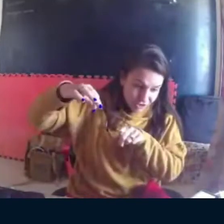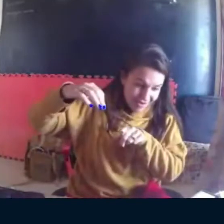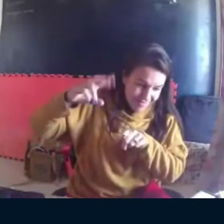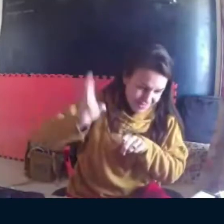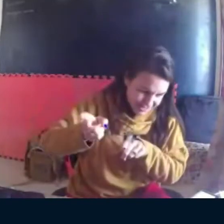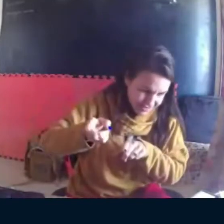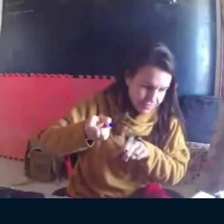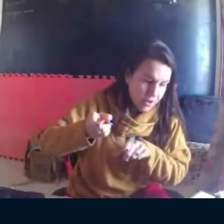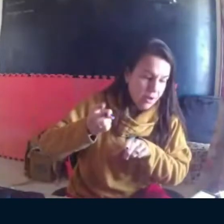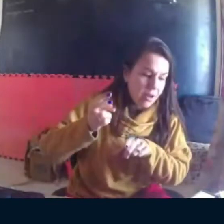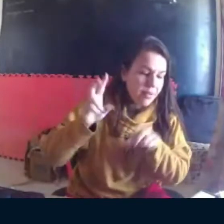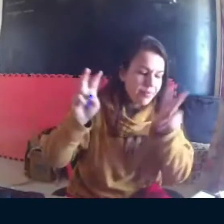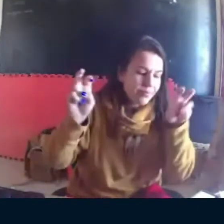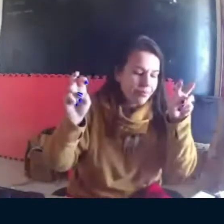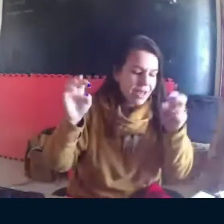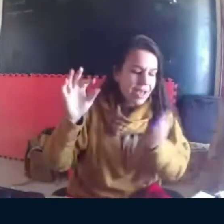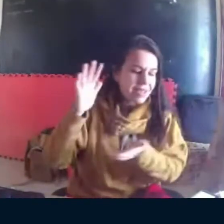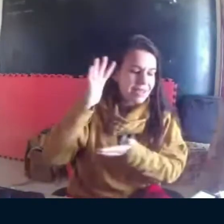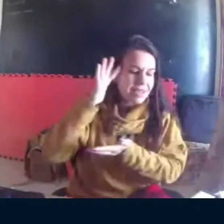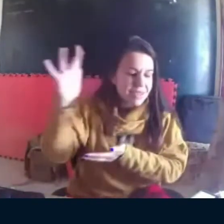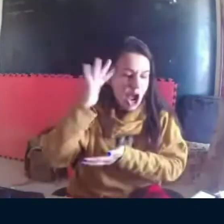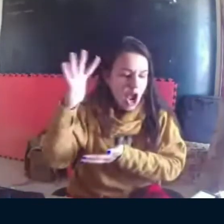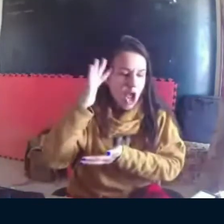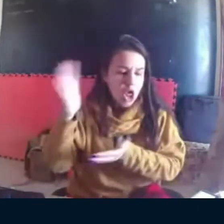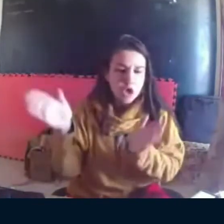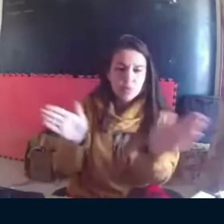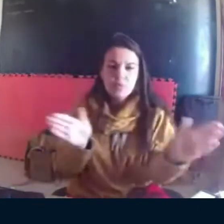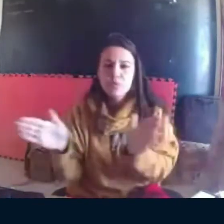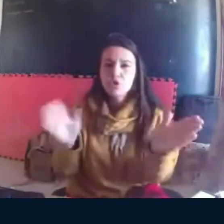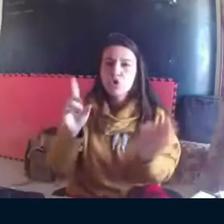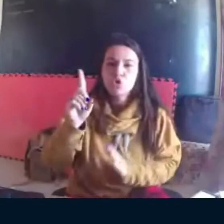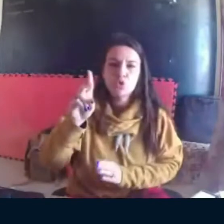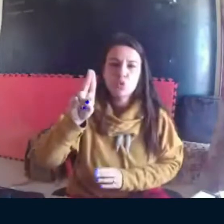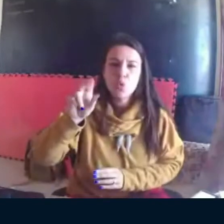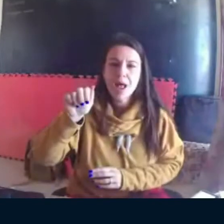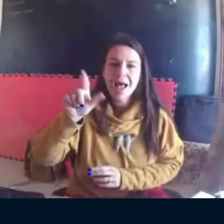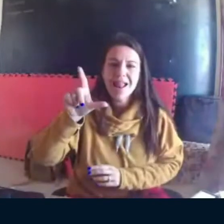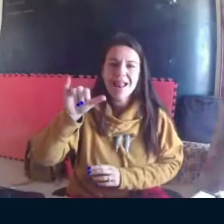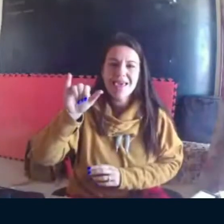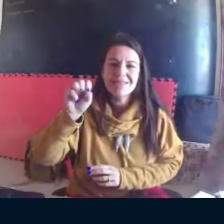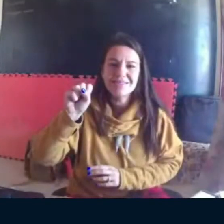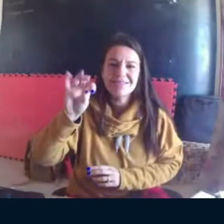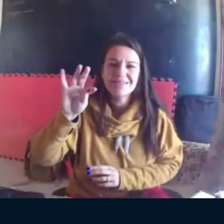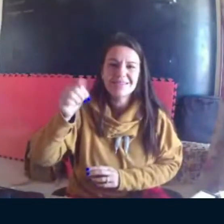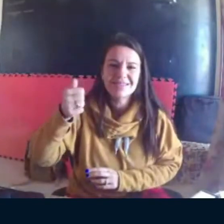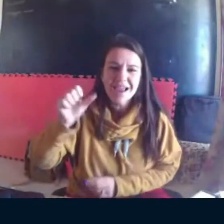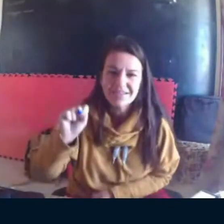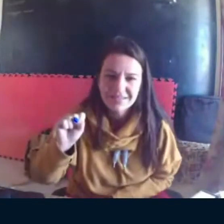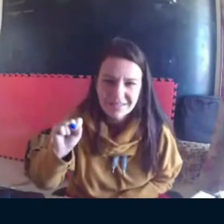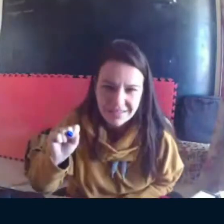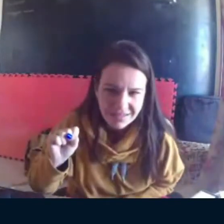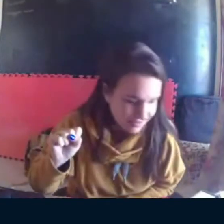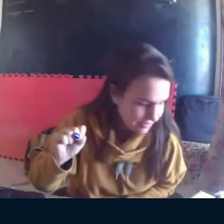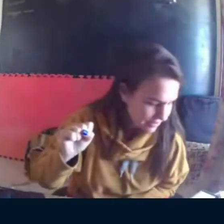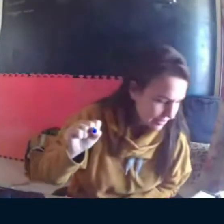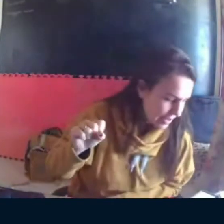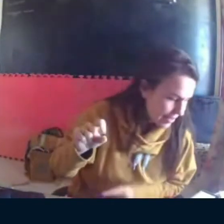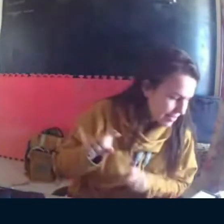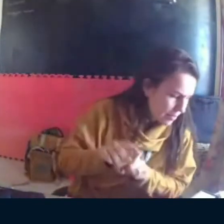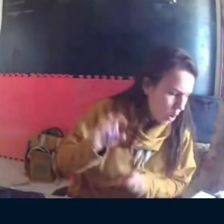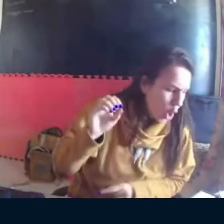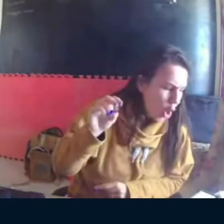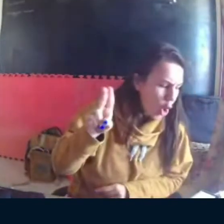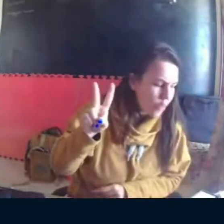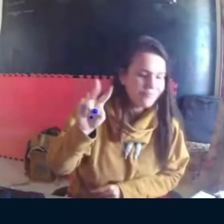e eu acho interessante que você explicite mais sobre isso, ainda é na mesma página. Na mesma página, você escreveu sobre teorias